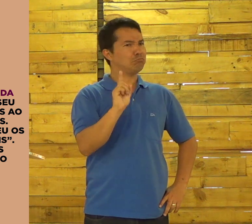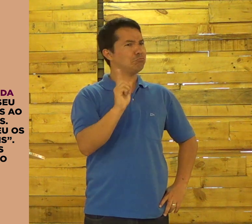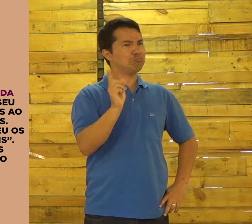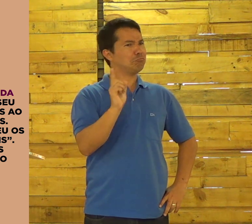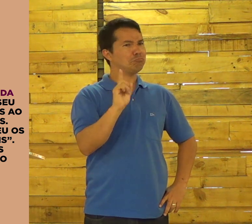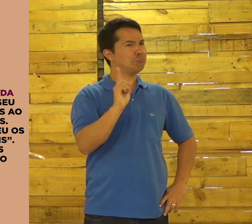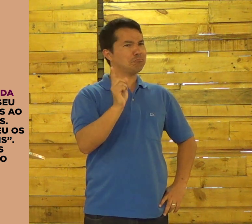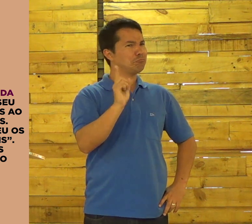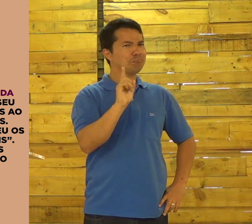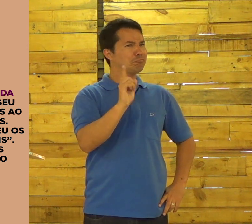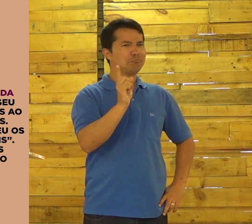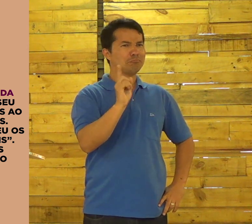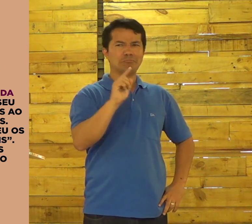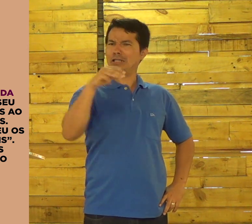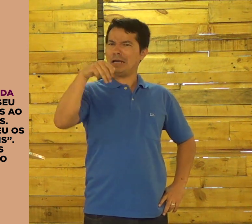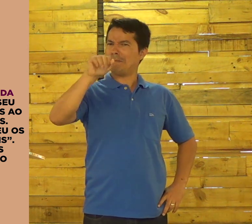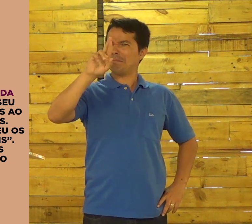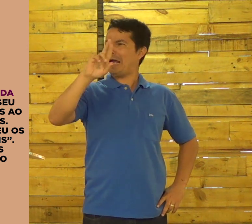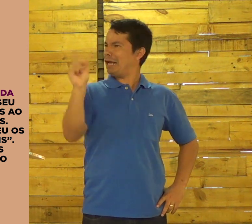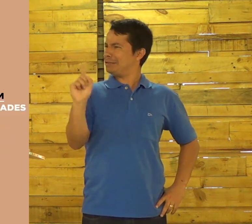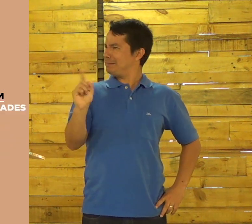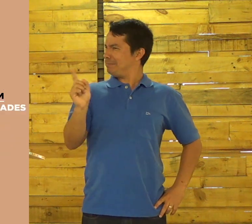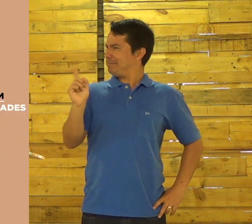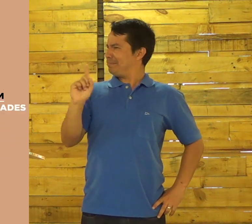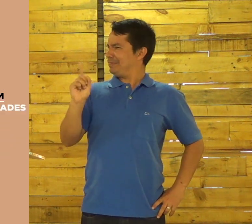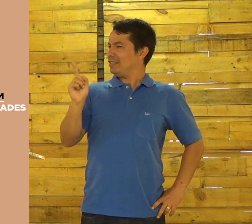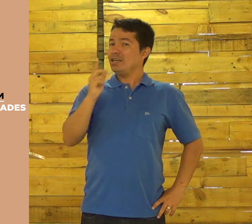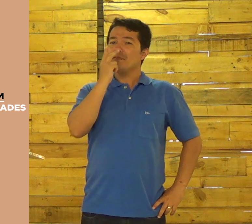Aqui não parece o mar? Não, isso não é o mar.